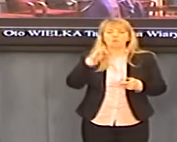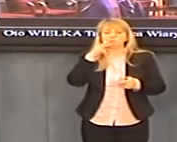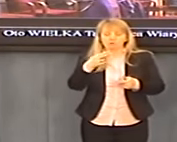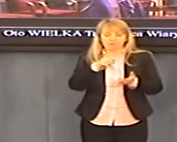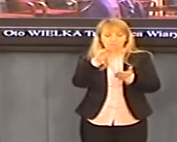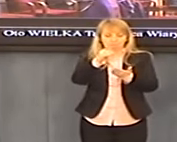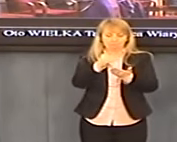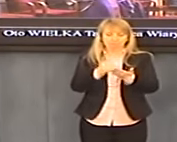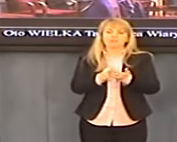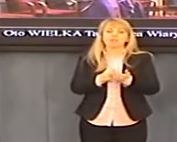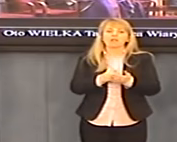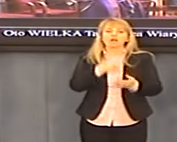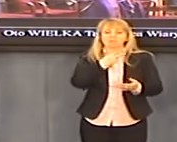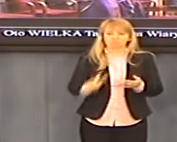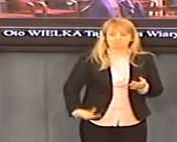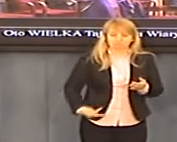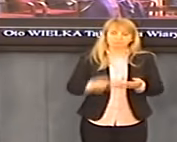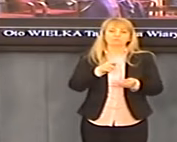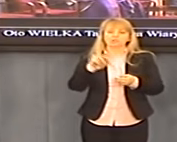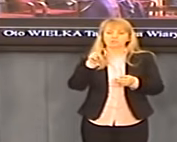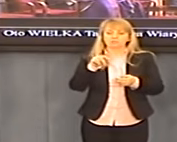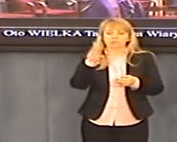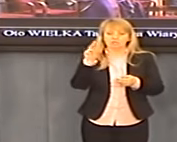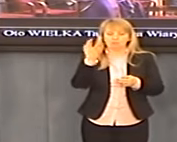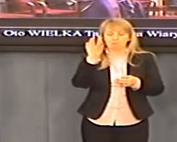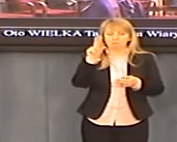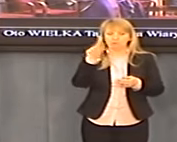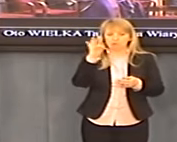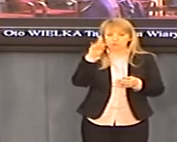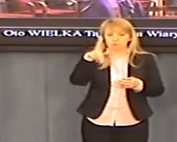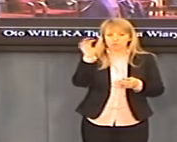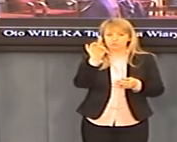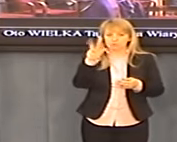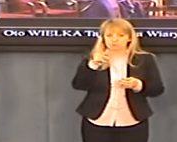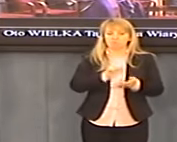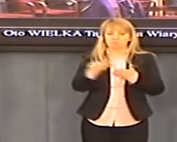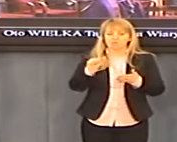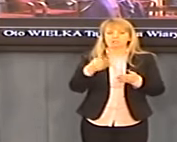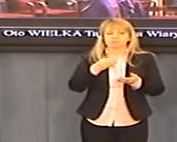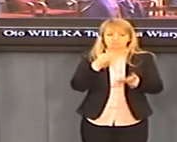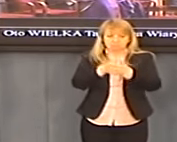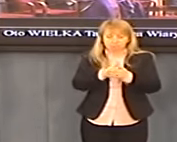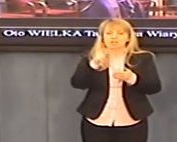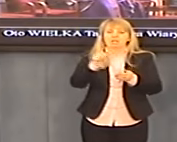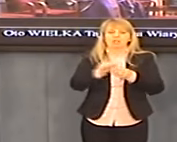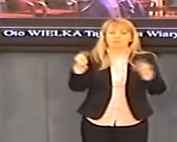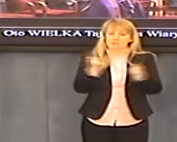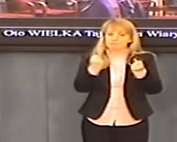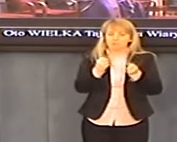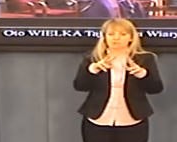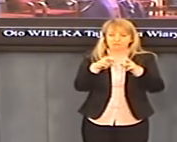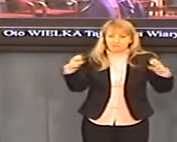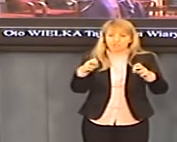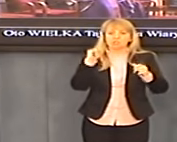Prezes Rady Ministrów w depeszy zapewnił o dalszym umacnianiu przez Polskę więzi i